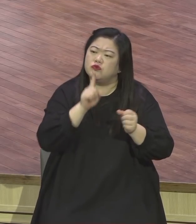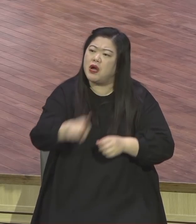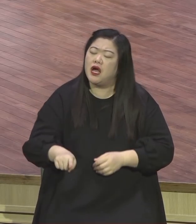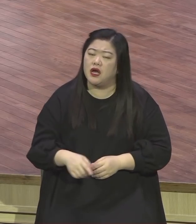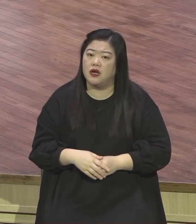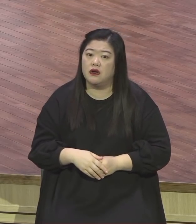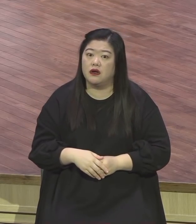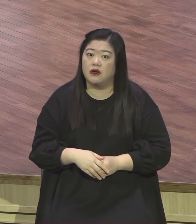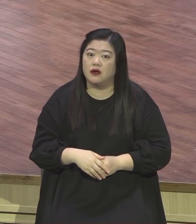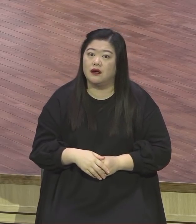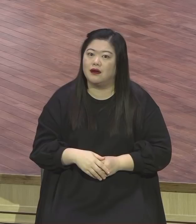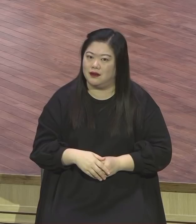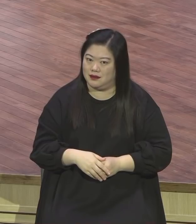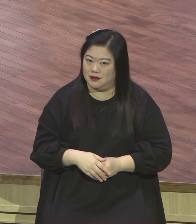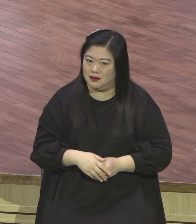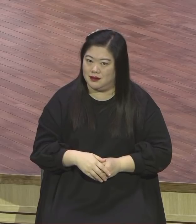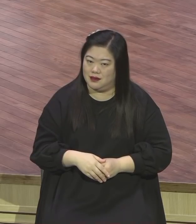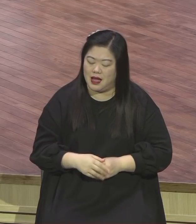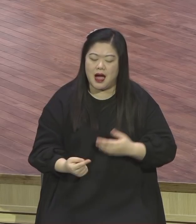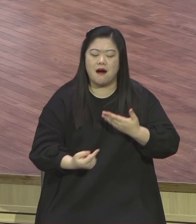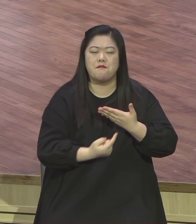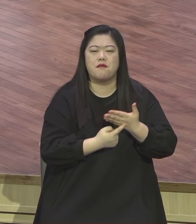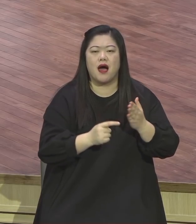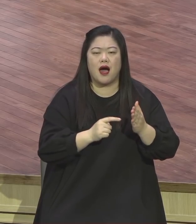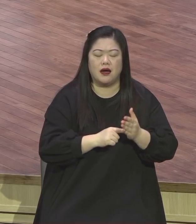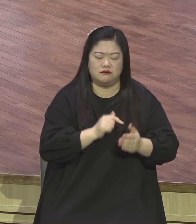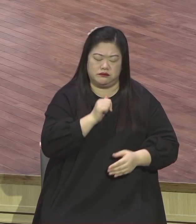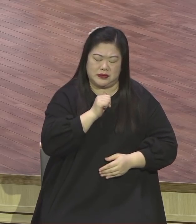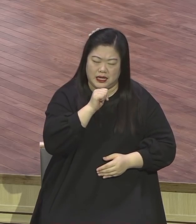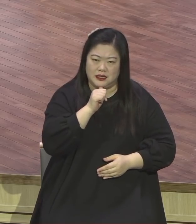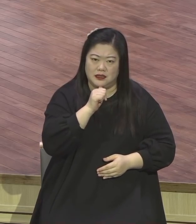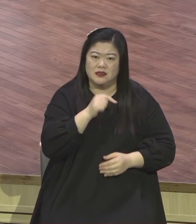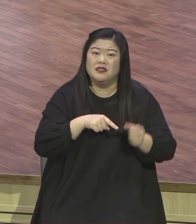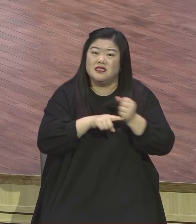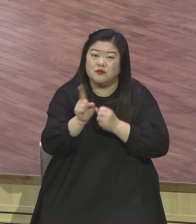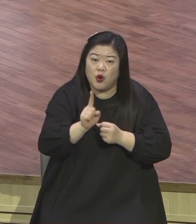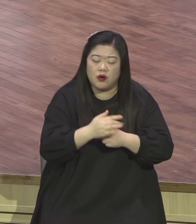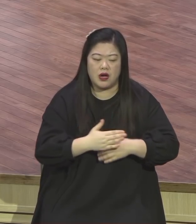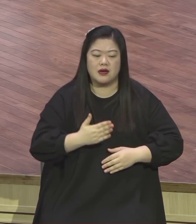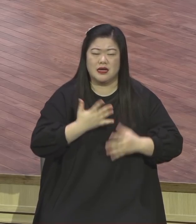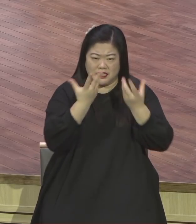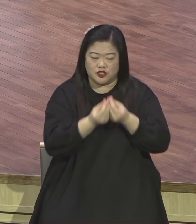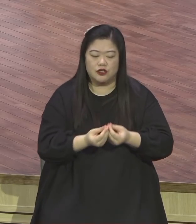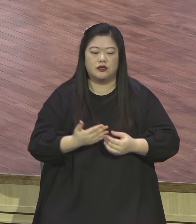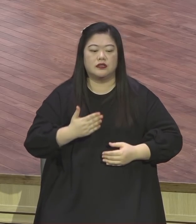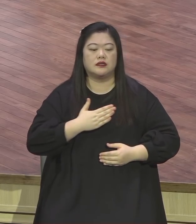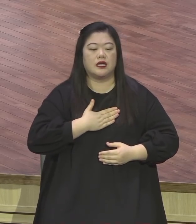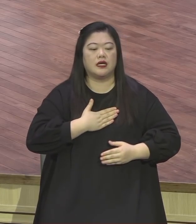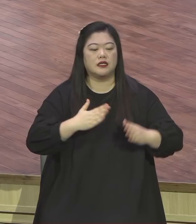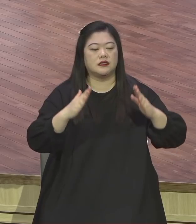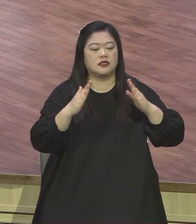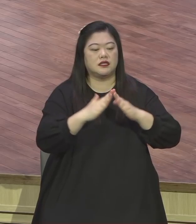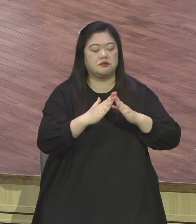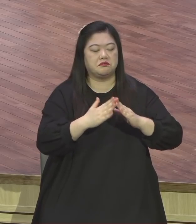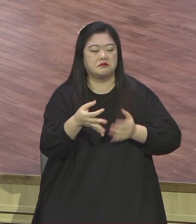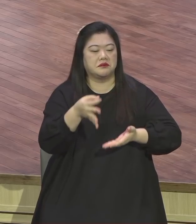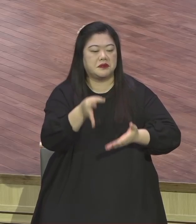1조를 가져도 갈급한 신명으로 여러분 눈에 눈물이 마르지 않고